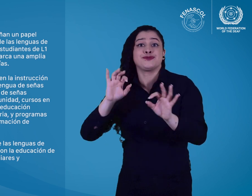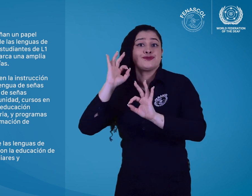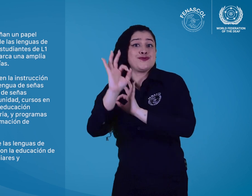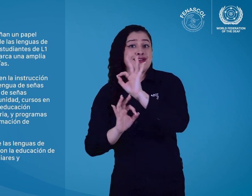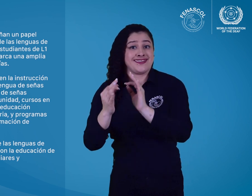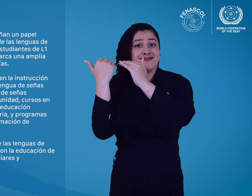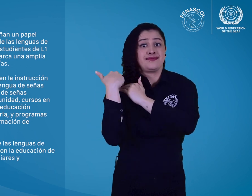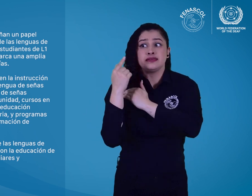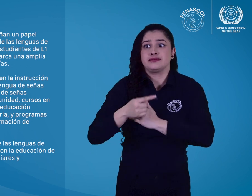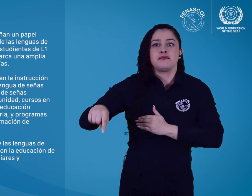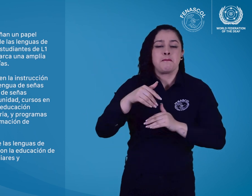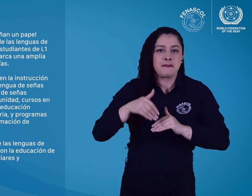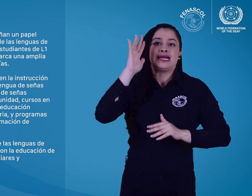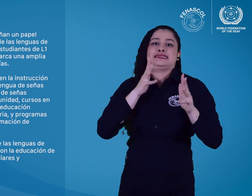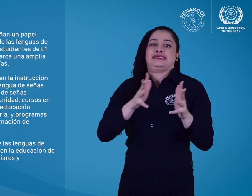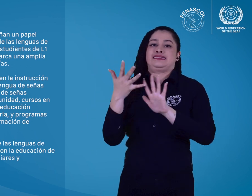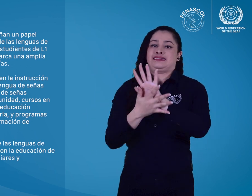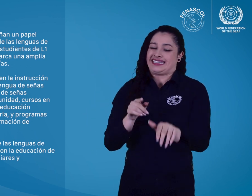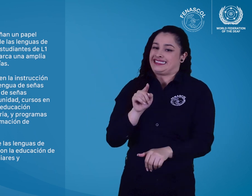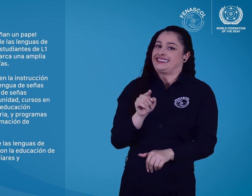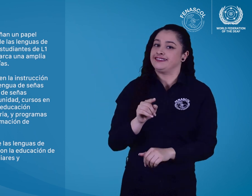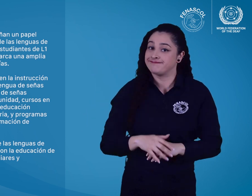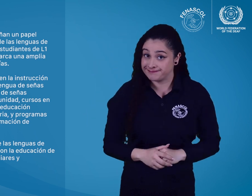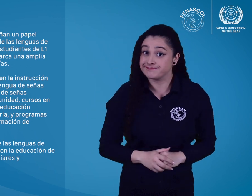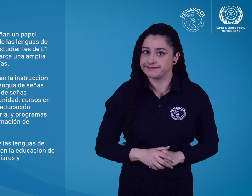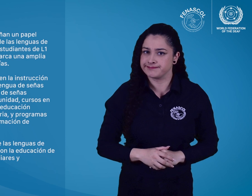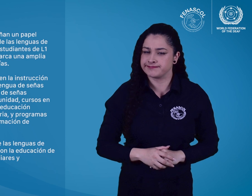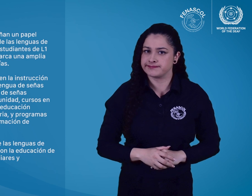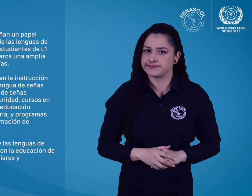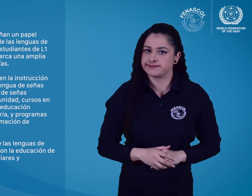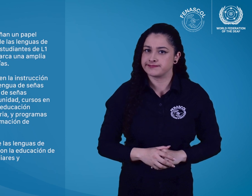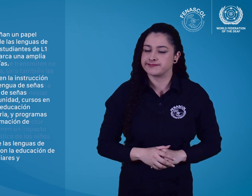de los niños sordos y de sus familias y cuidadores.